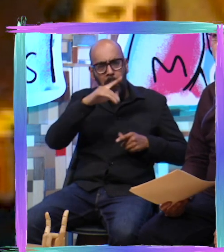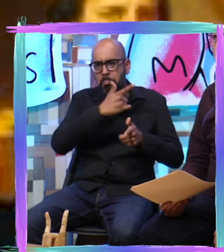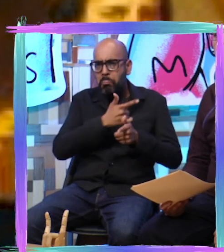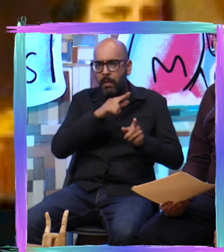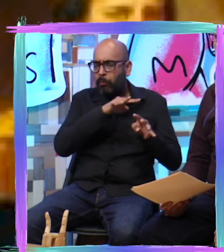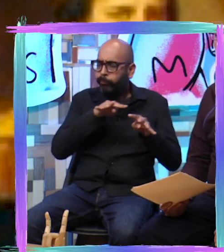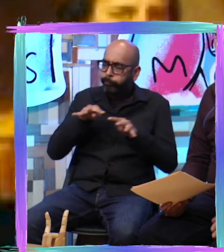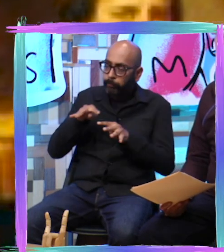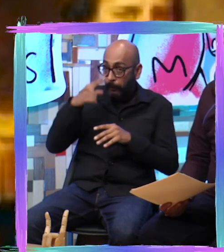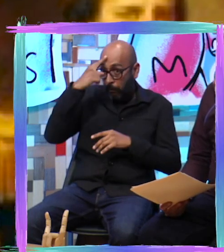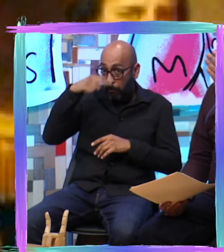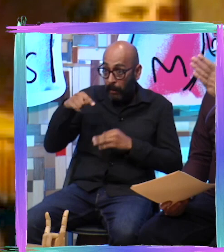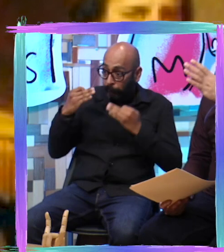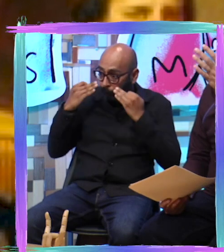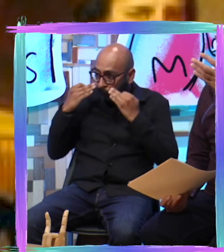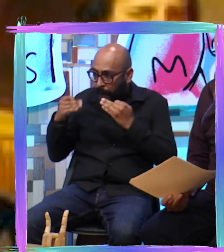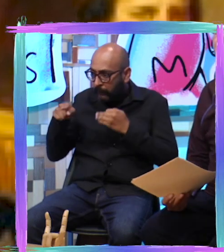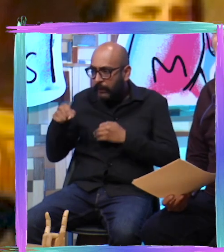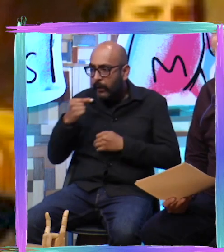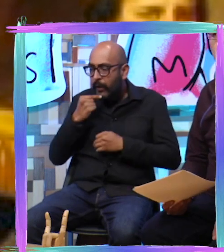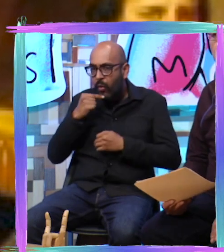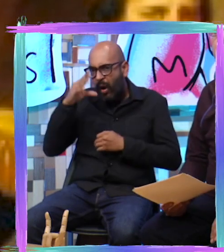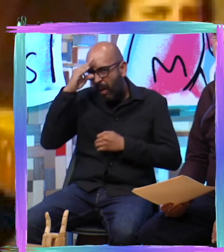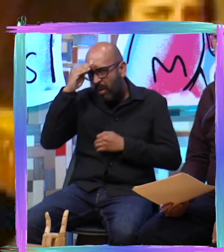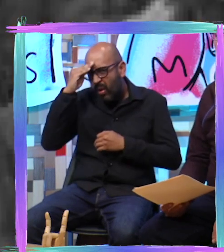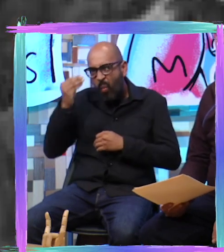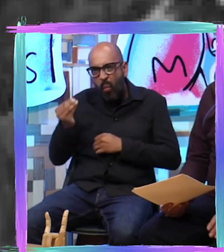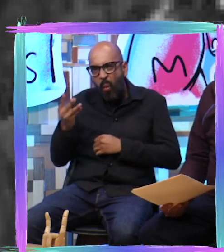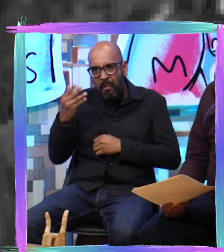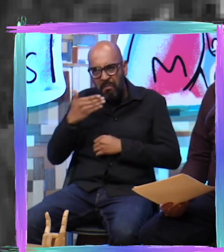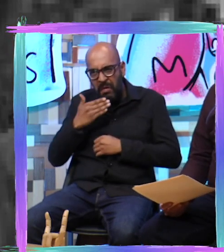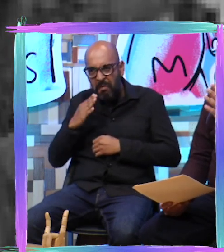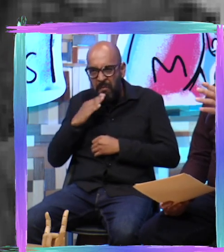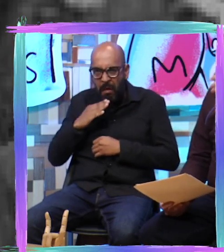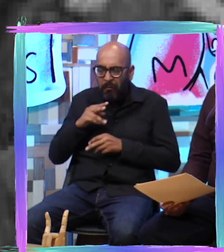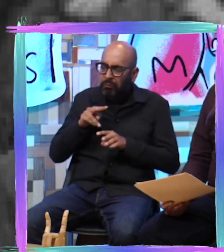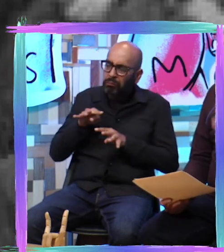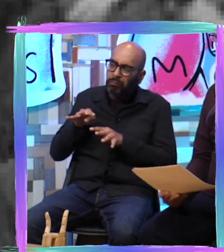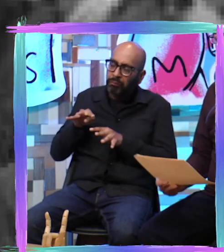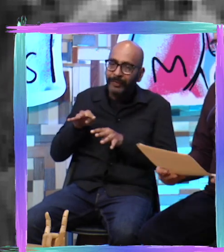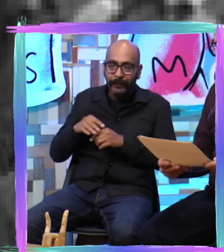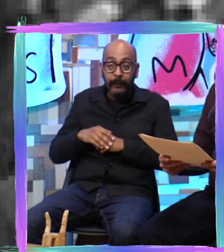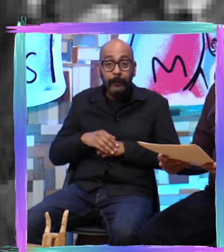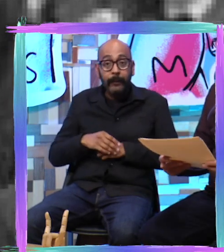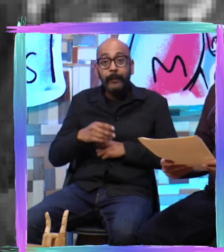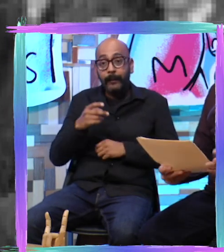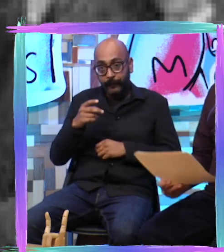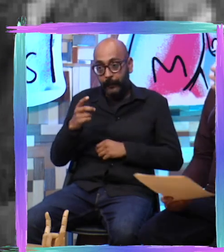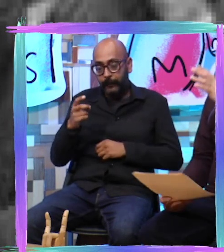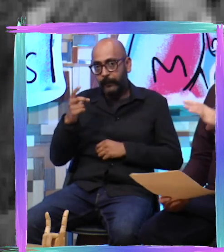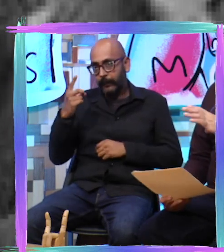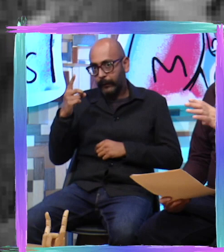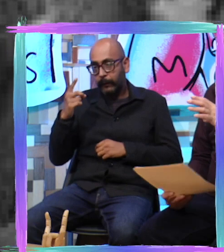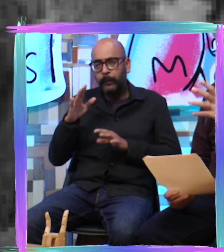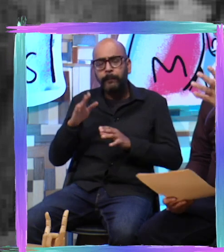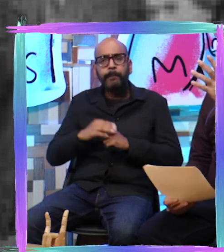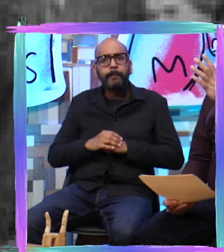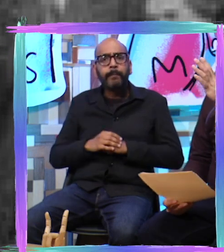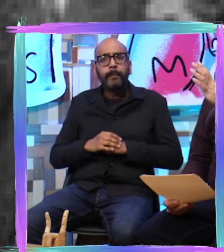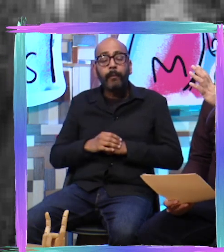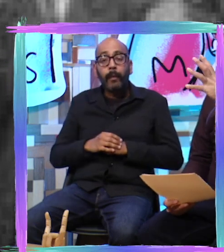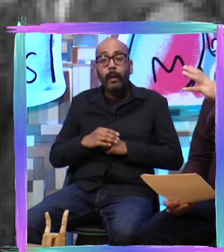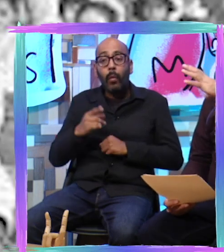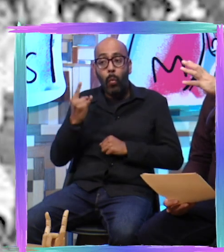habían aprendido los niños y estos exámenes se hacían siempre en diciembre por eso Eduardo Huet y las autoridades